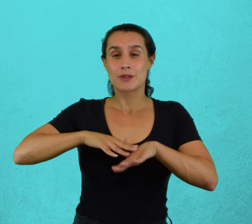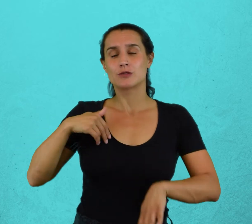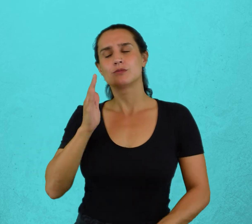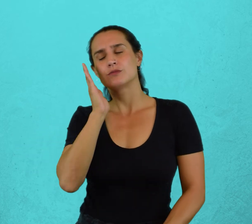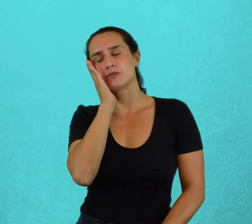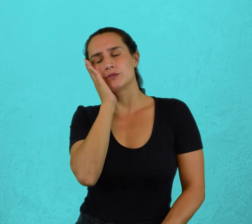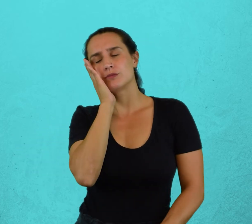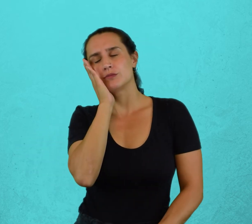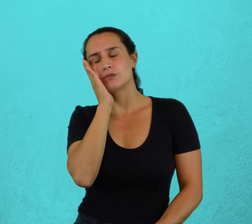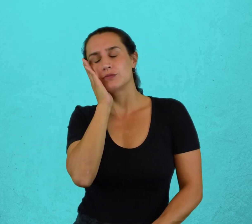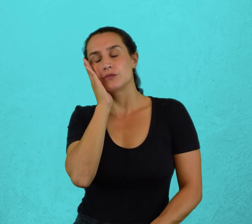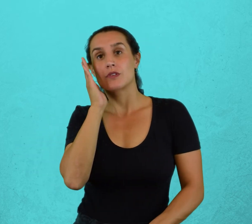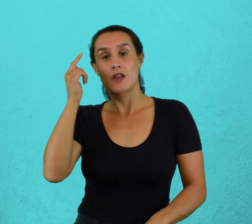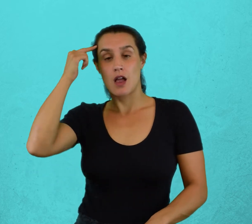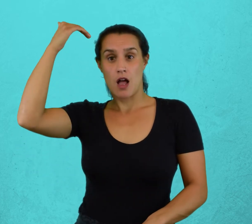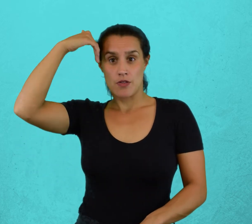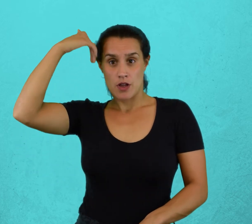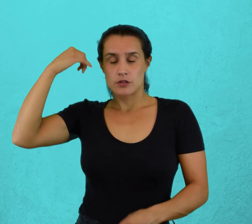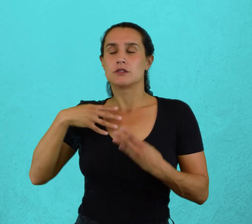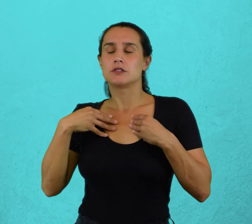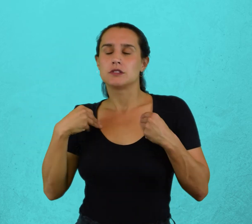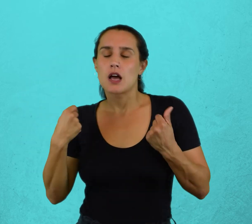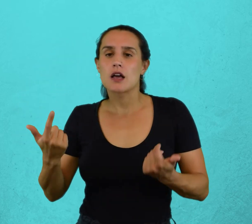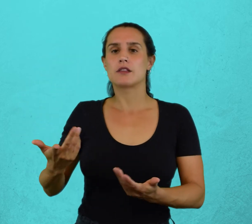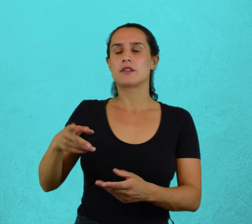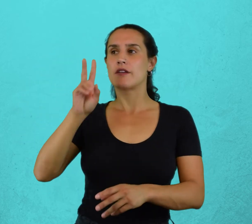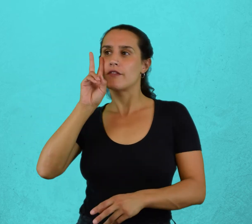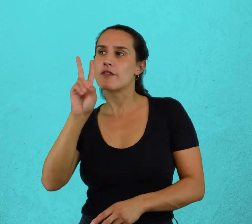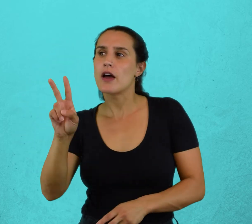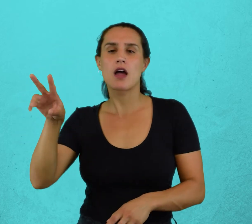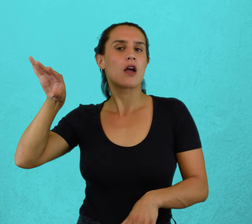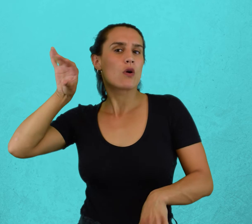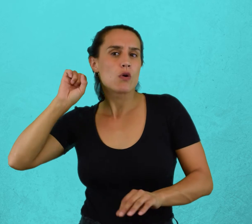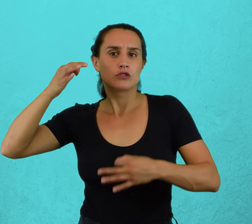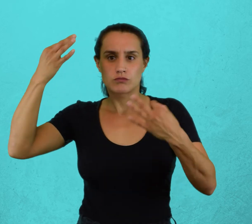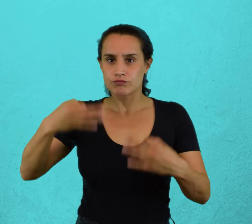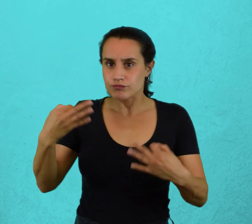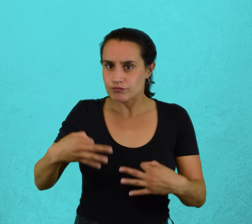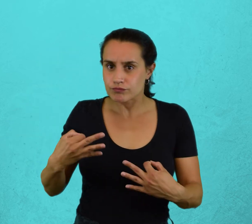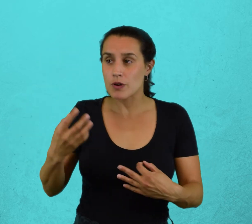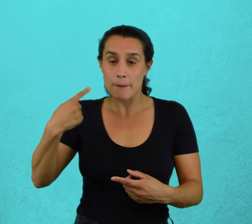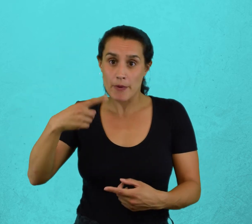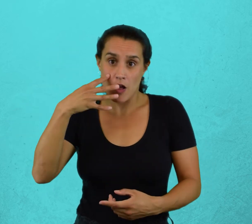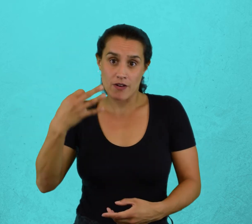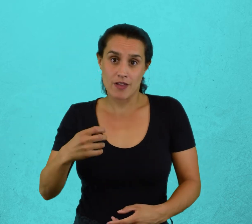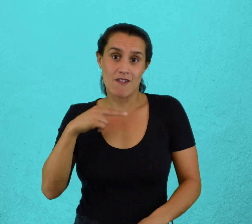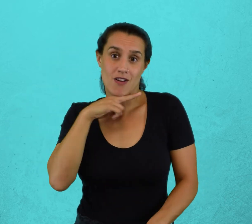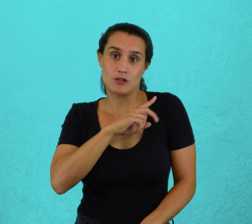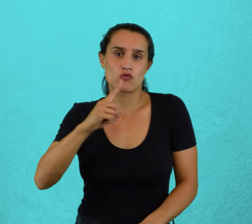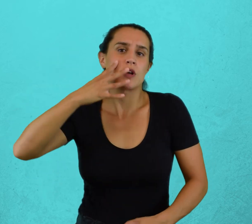cosas que no están ahí Podría ser que despiertos las cosas que vemos, oímos y sentimos no estén allí